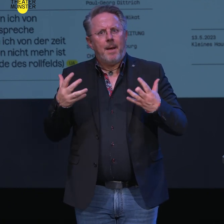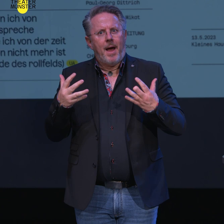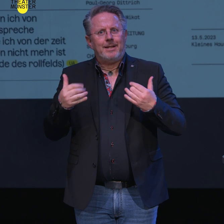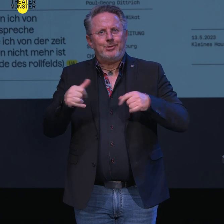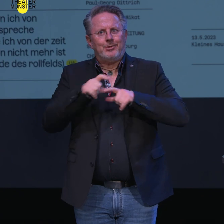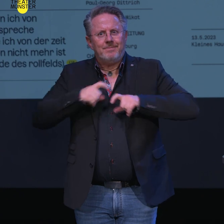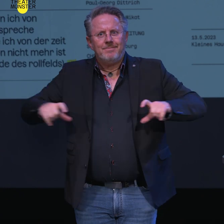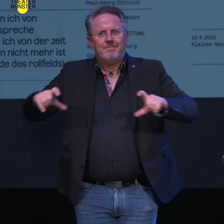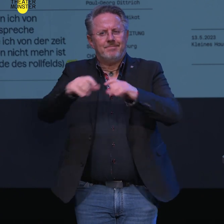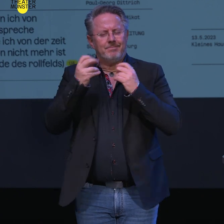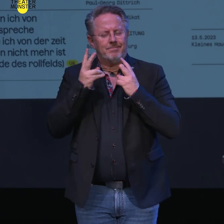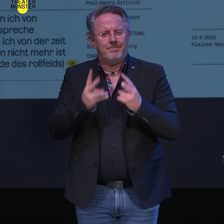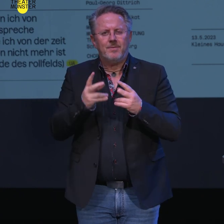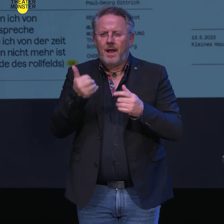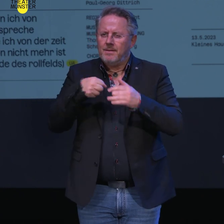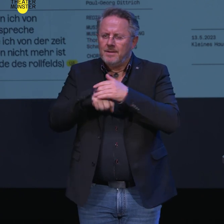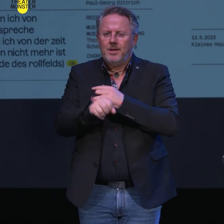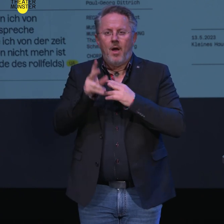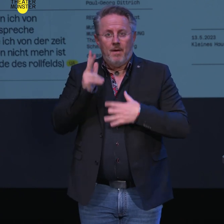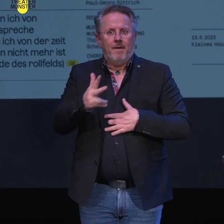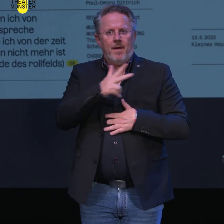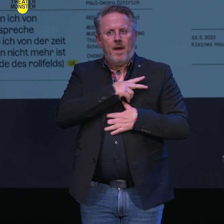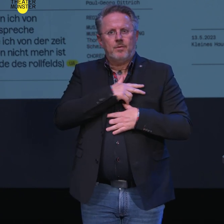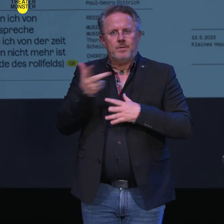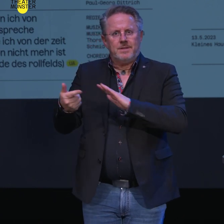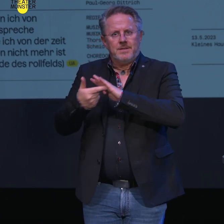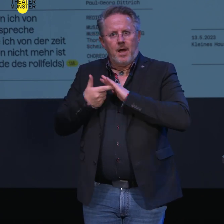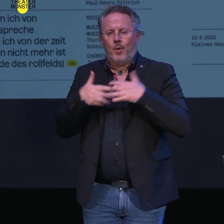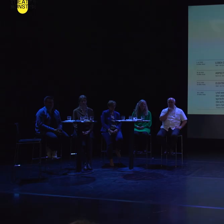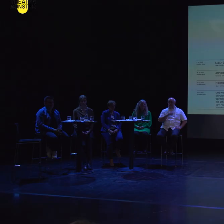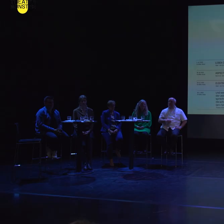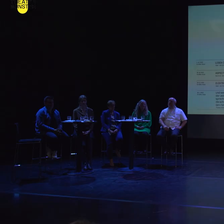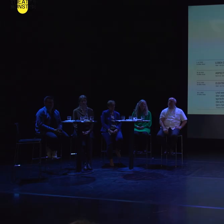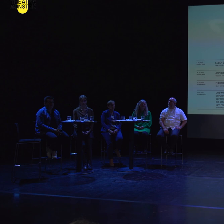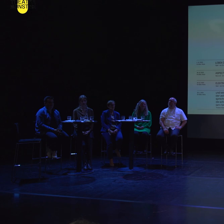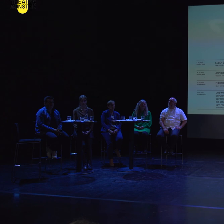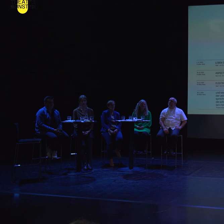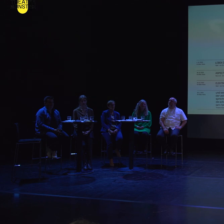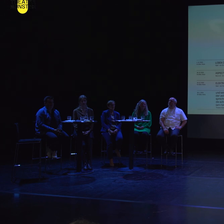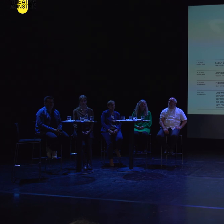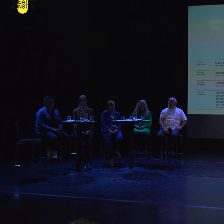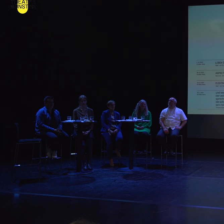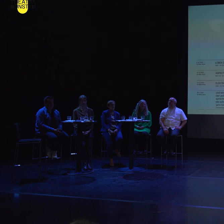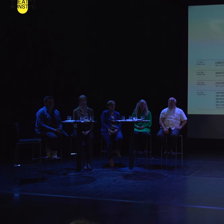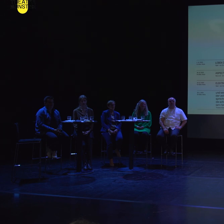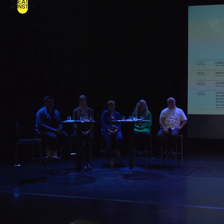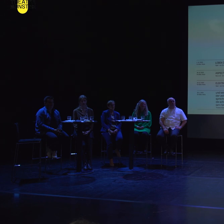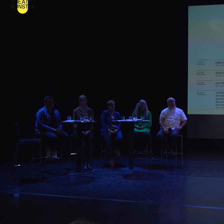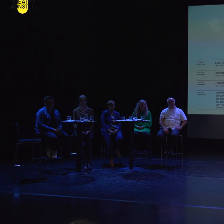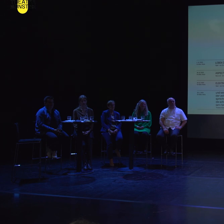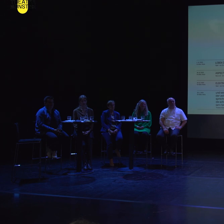mit großer vokaler Eindringlichkeit und szenischer Wahrhaftigkeit gleichzeitig zu interpretieren. Zwischen diesen beiden